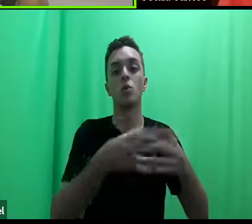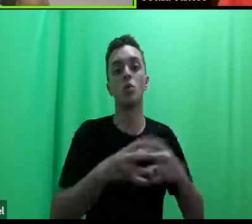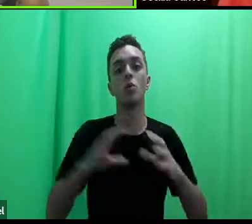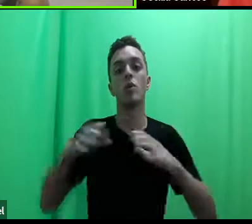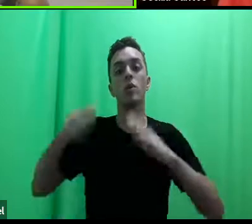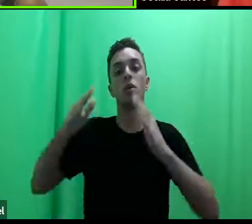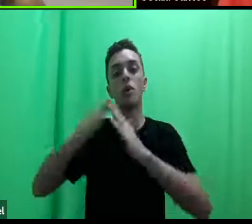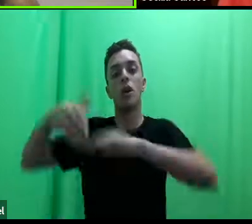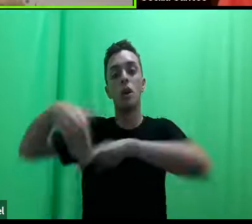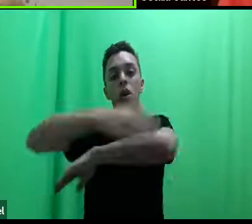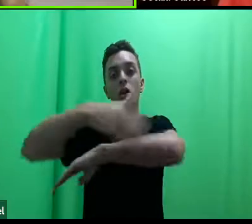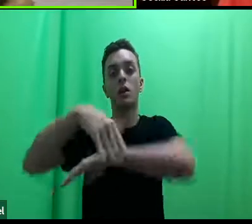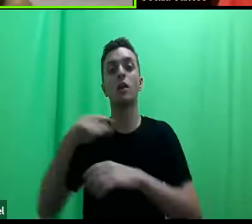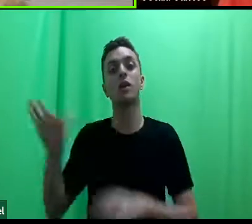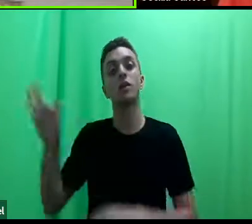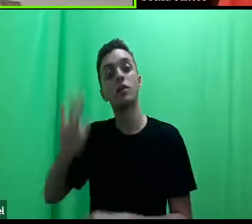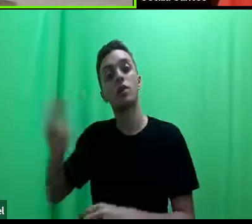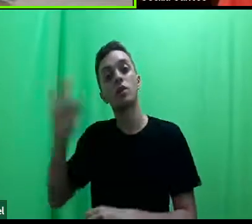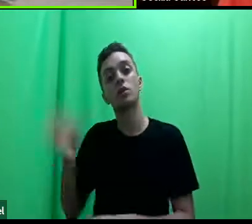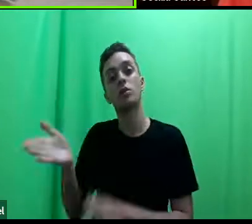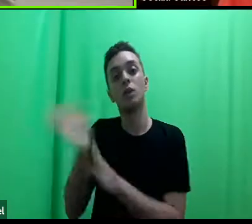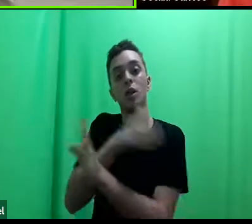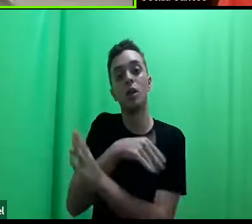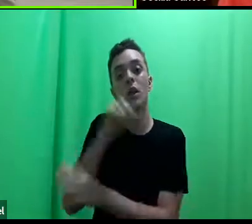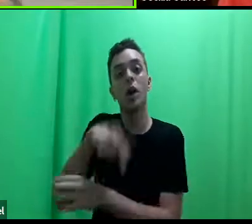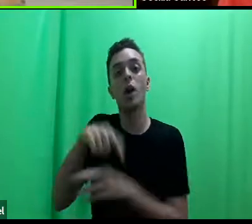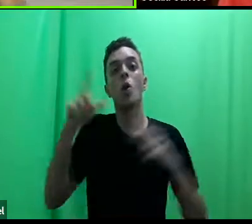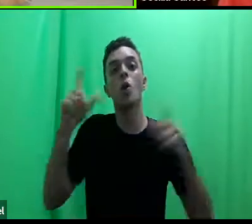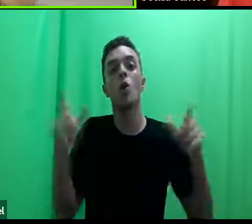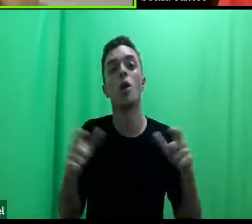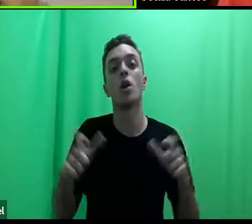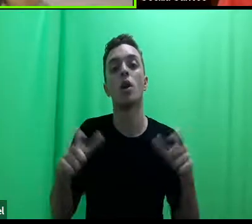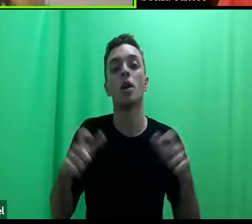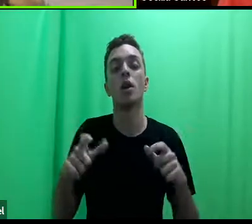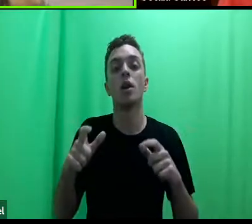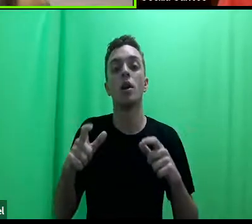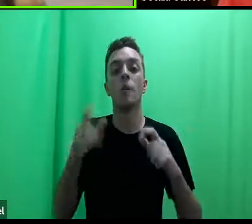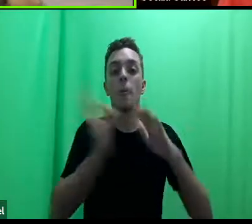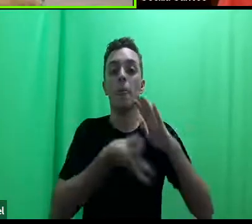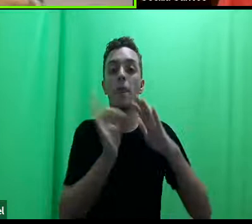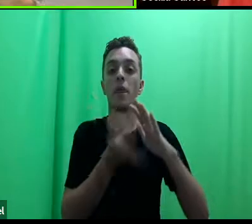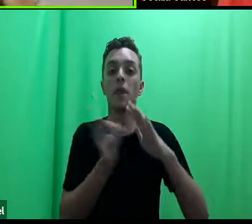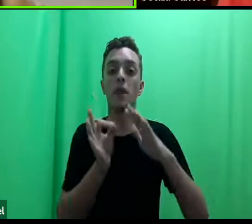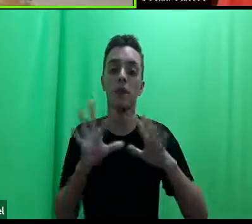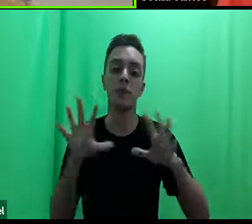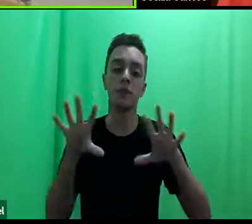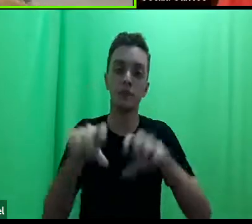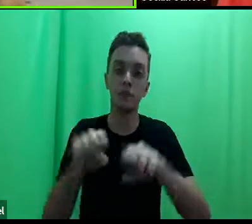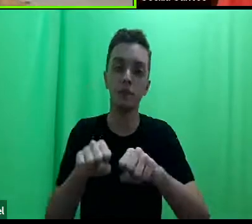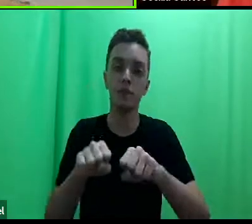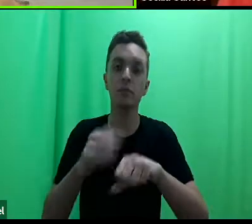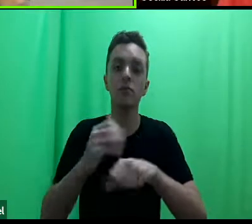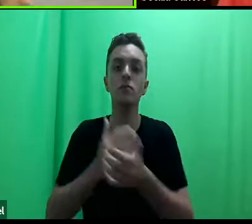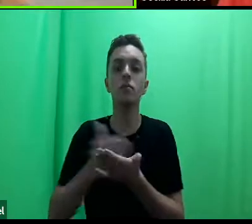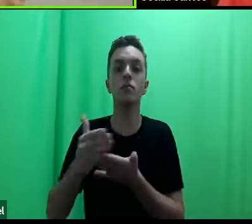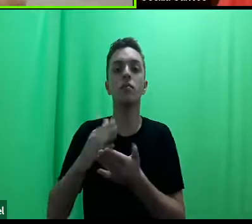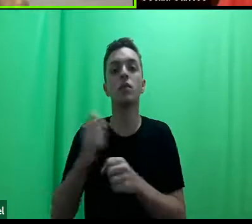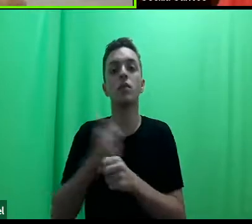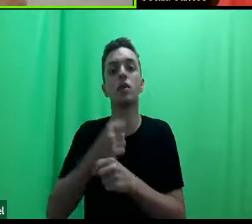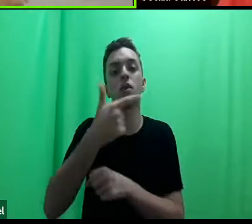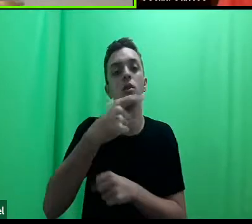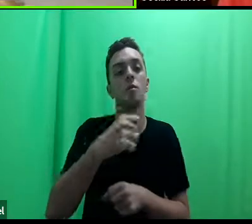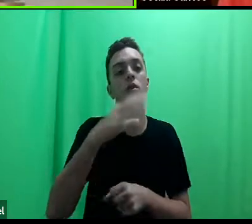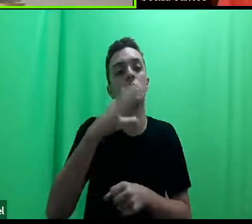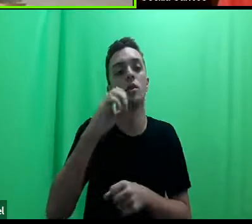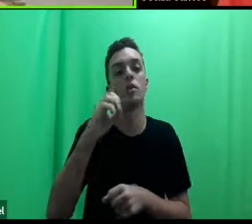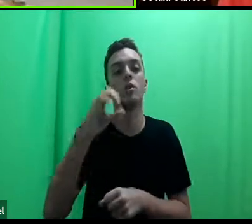E ao lado da faculdade é um dos espaços em que a clínica ocupou no seu início, entre 2009 até 2014,